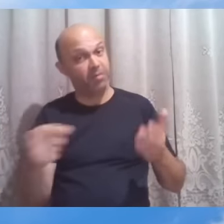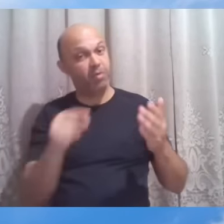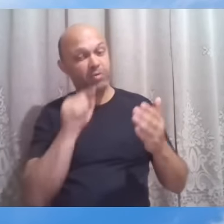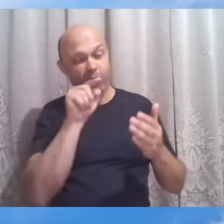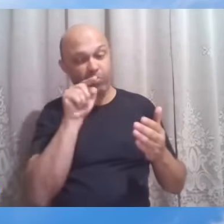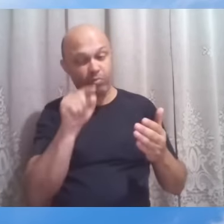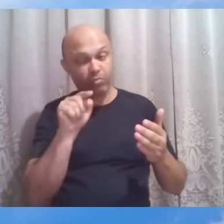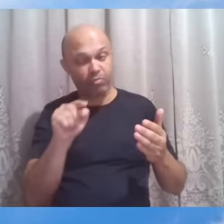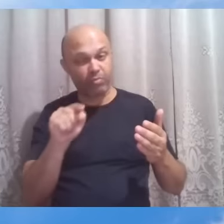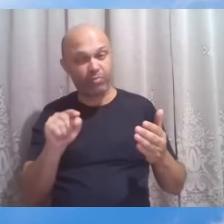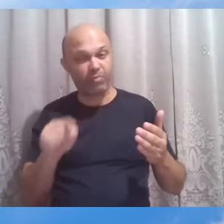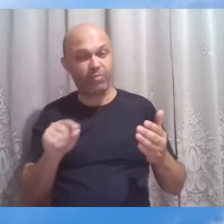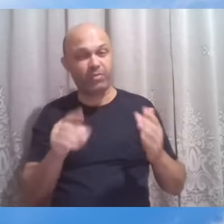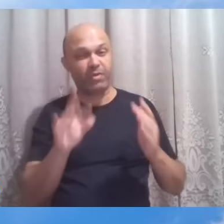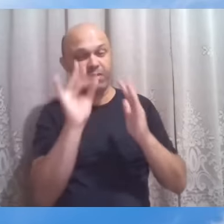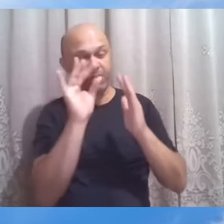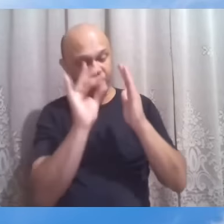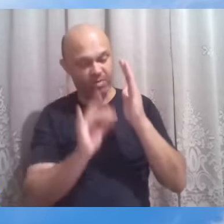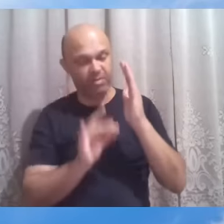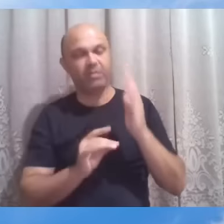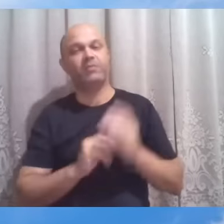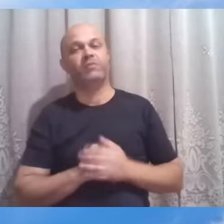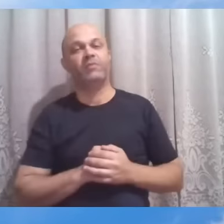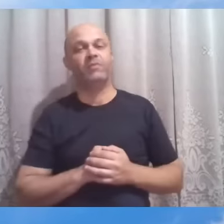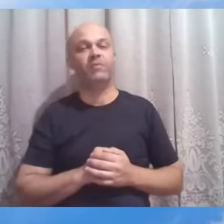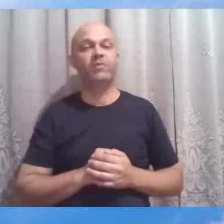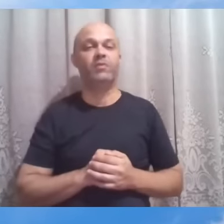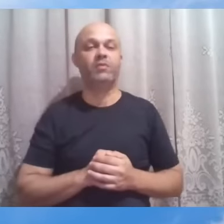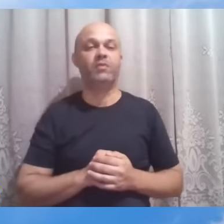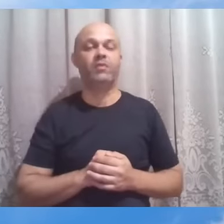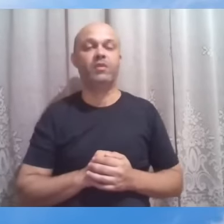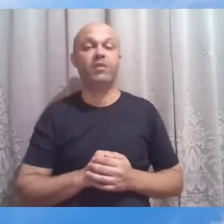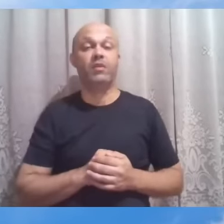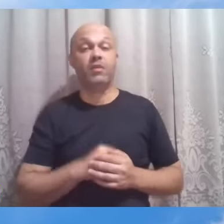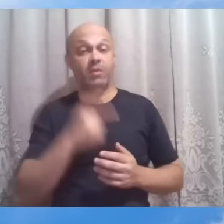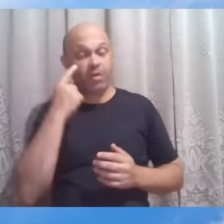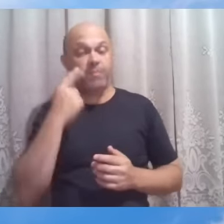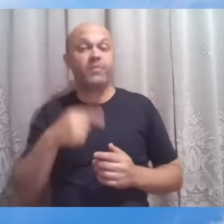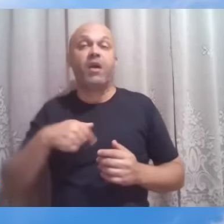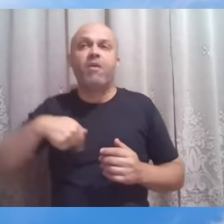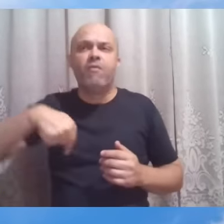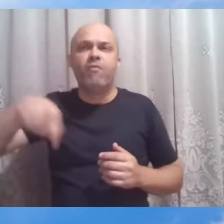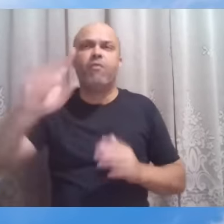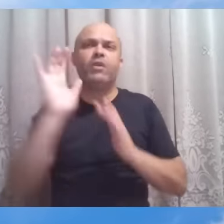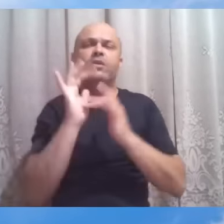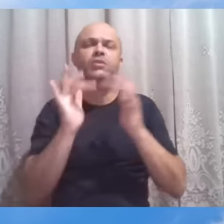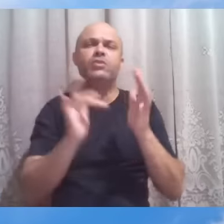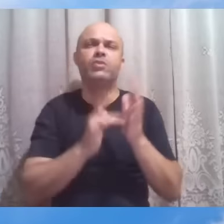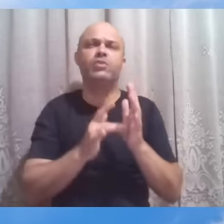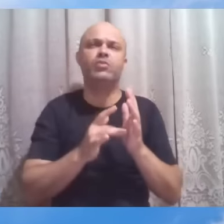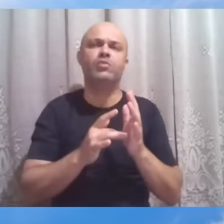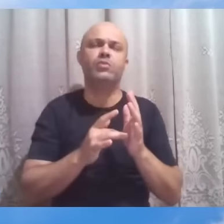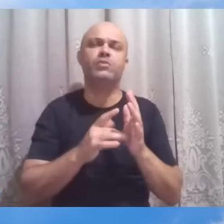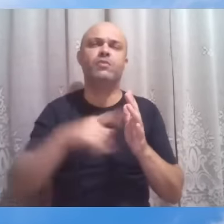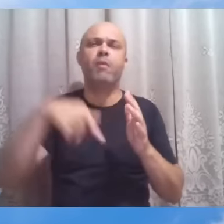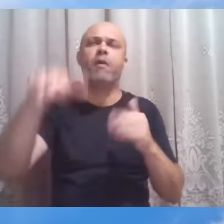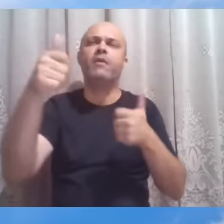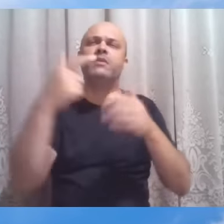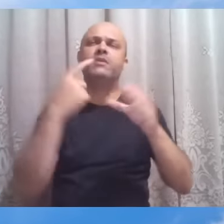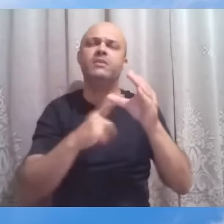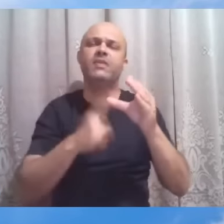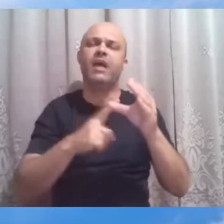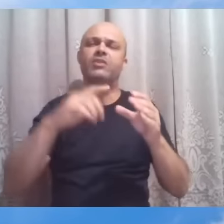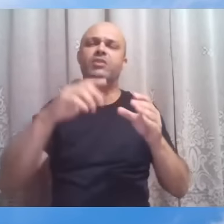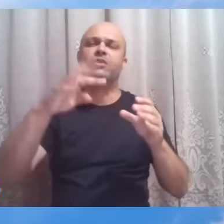alguns aspectos que consideramos importantes. E partindo Jesus dali, foi para as partes de Tiro e de